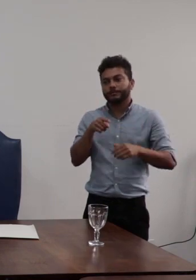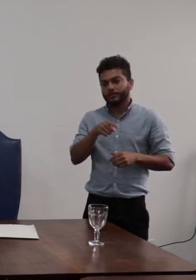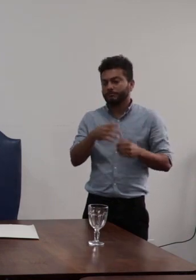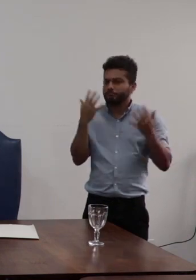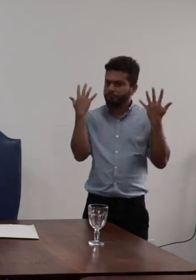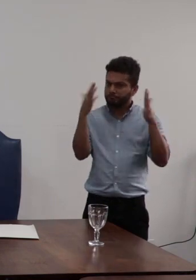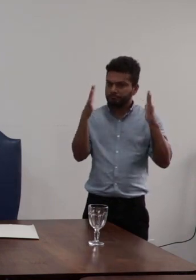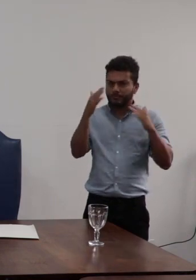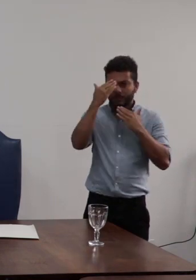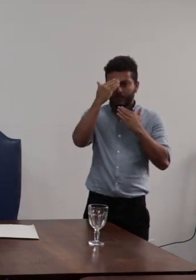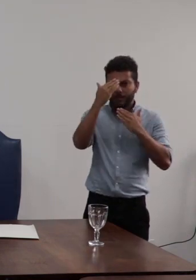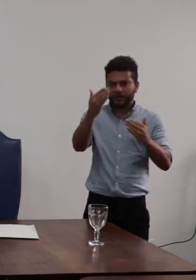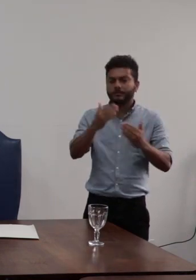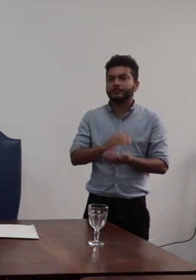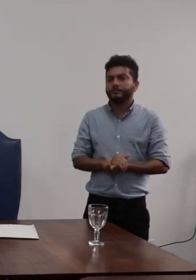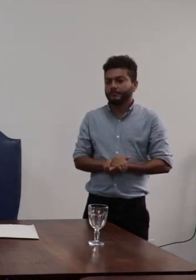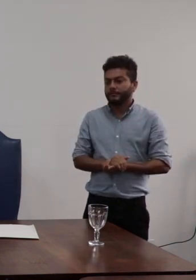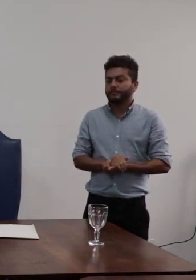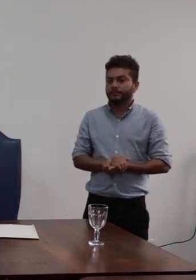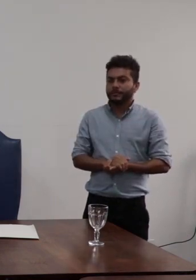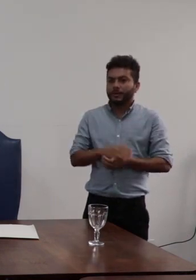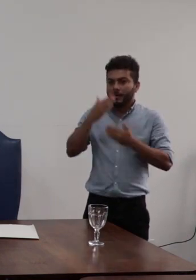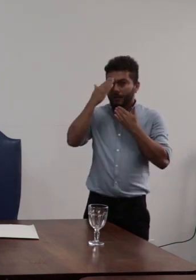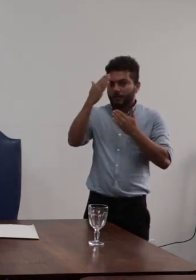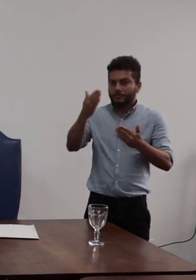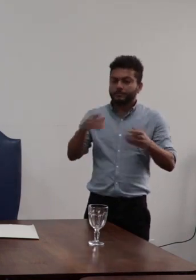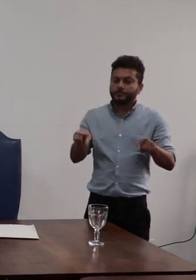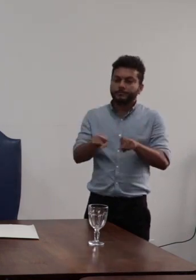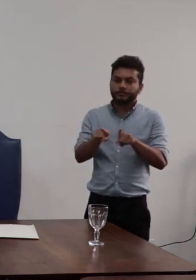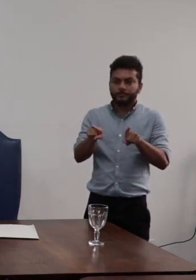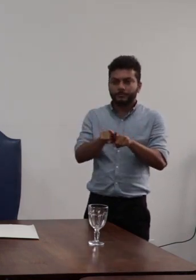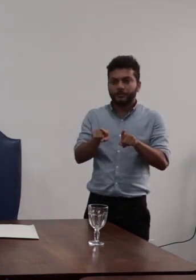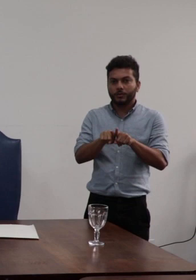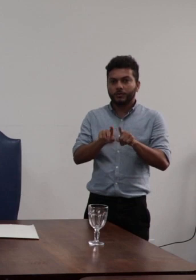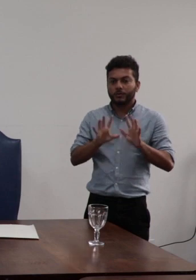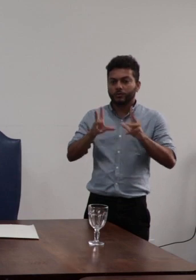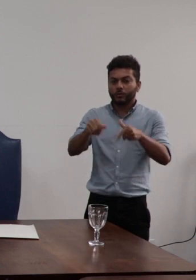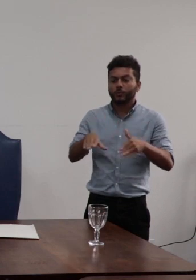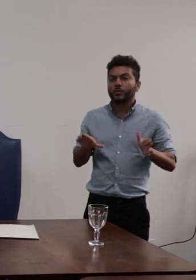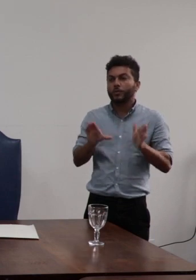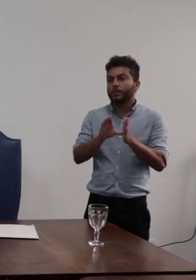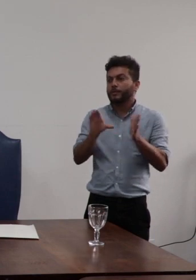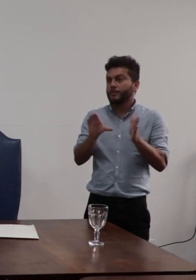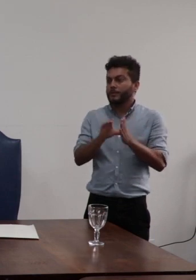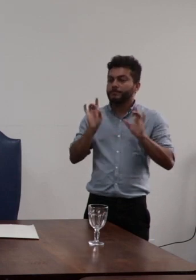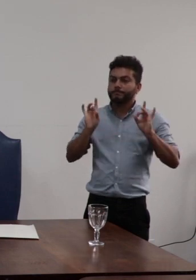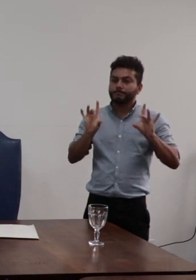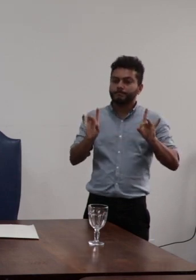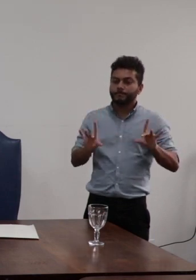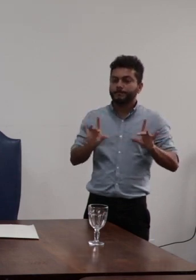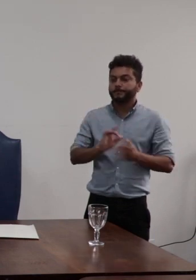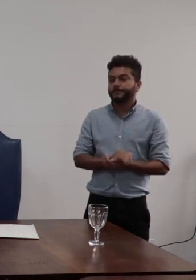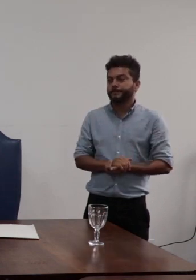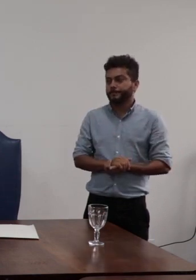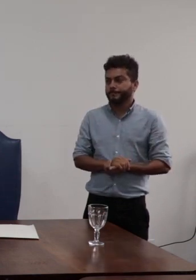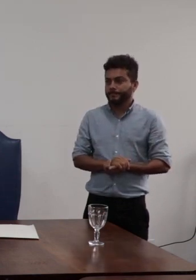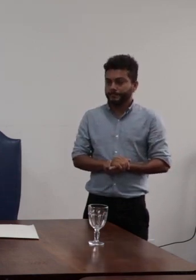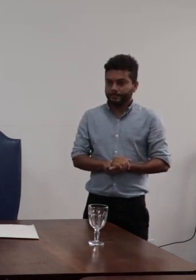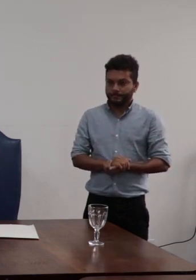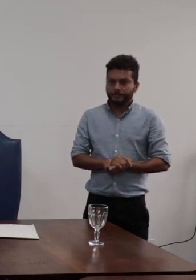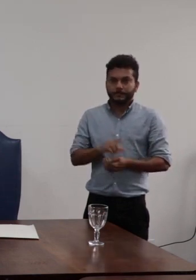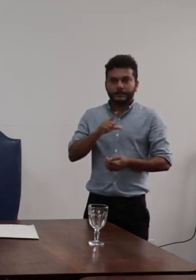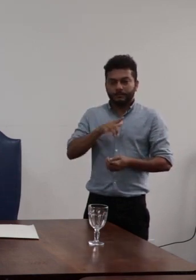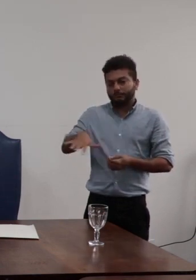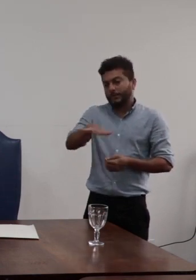parabenizo por todo o trabalho realizado agradeço também a toda a nossa comunidade especialmente as nossas unidades